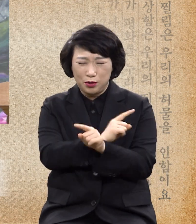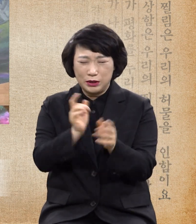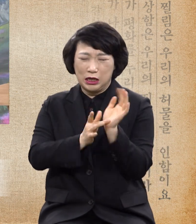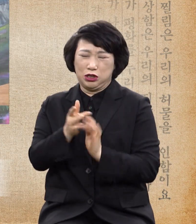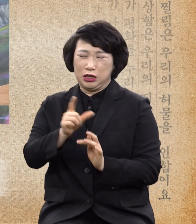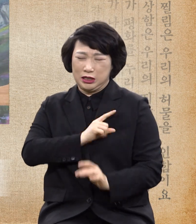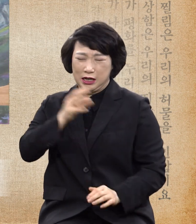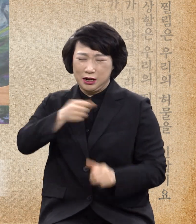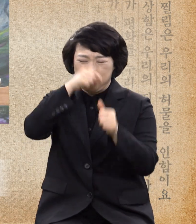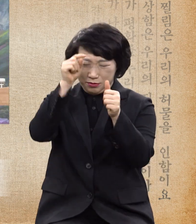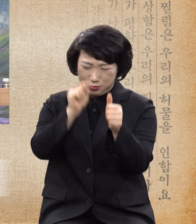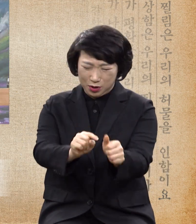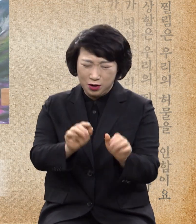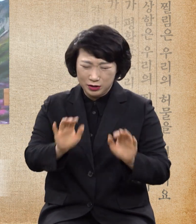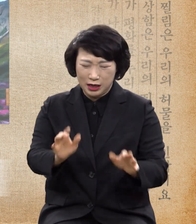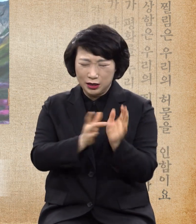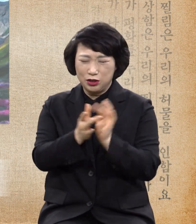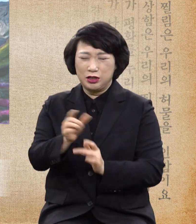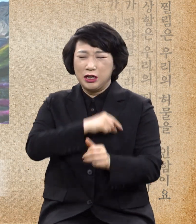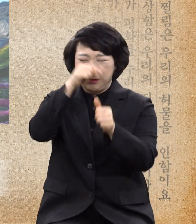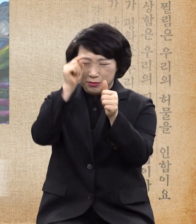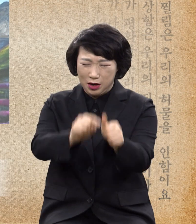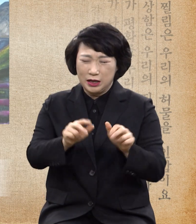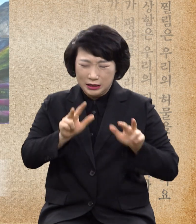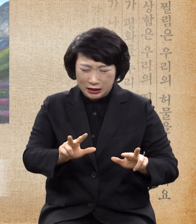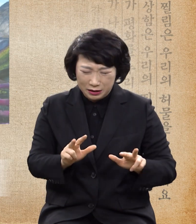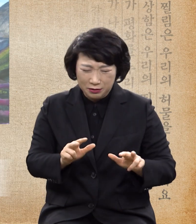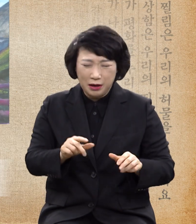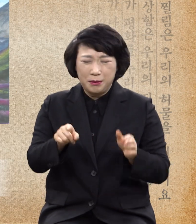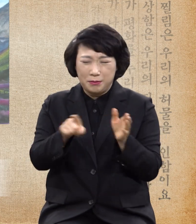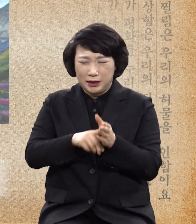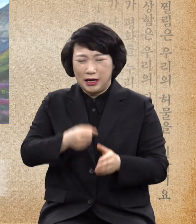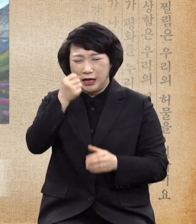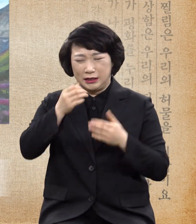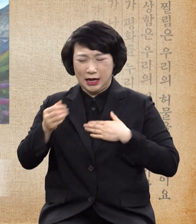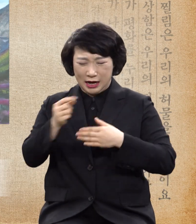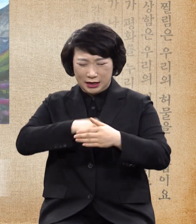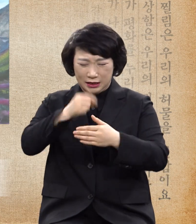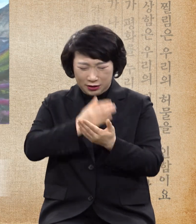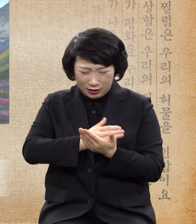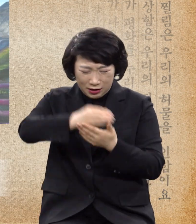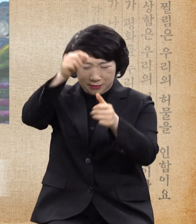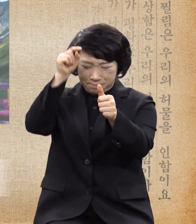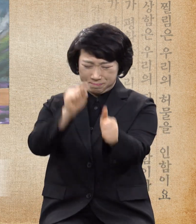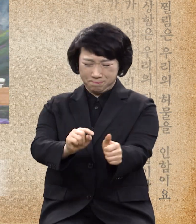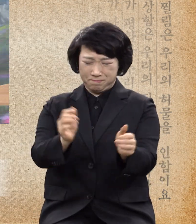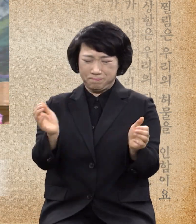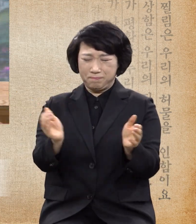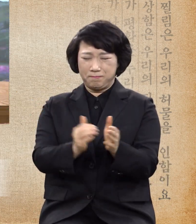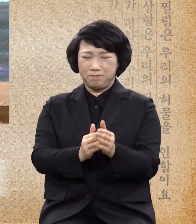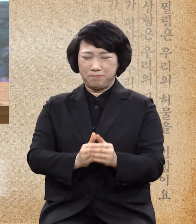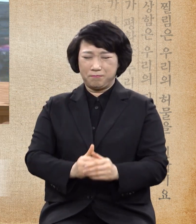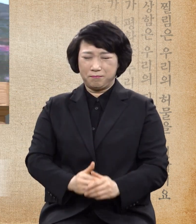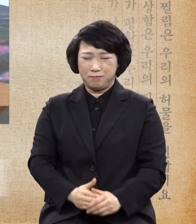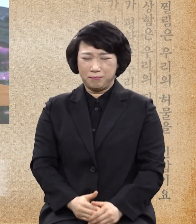그 힘으로 명령하느니 지금 믿음 있는 자들에게도 떠나갈지어다 예수